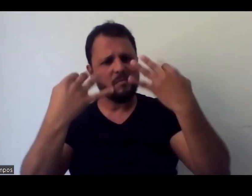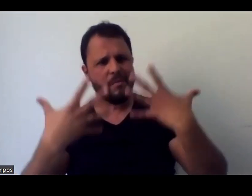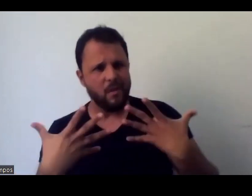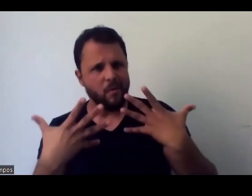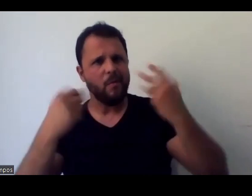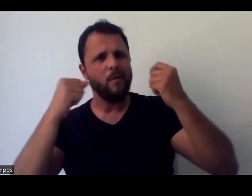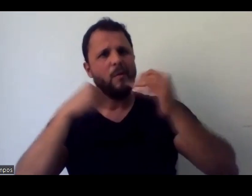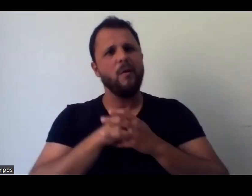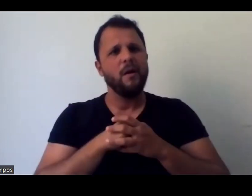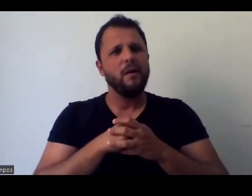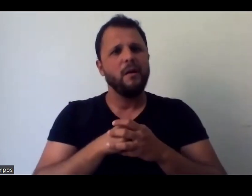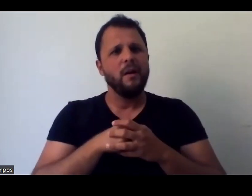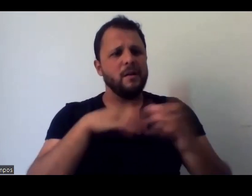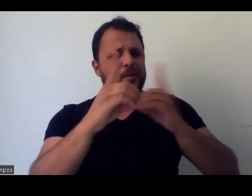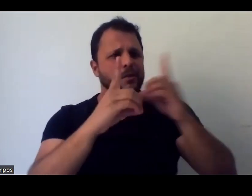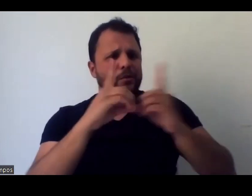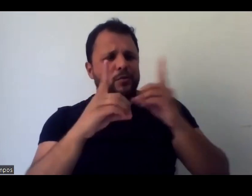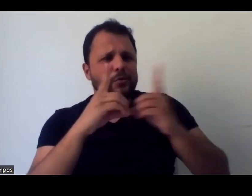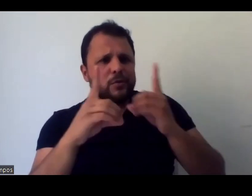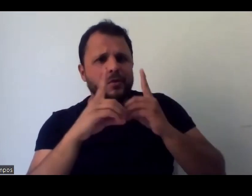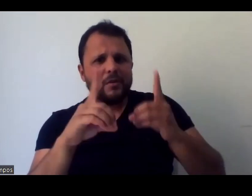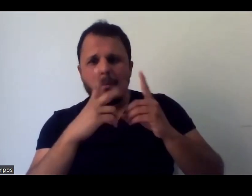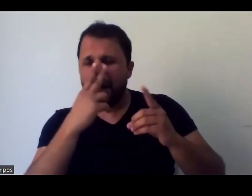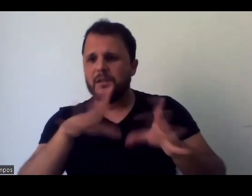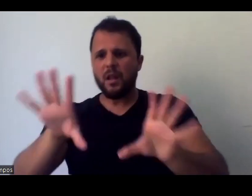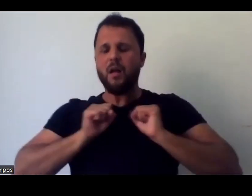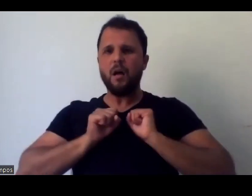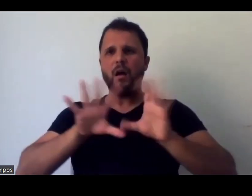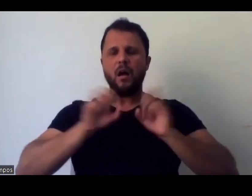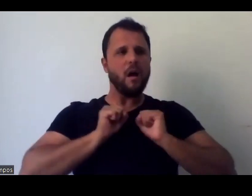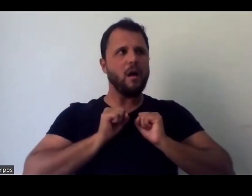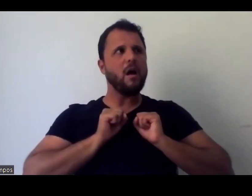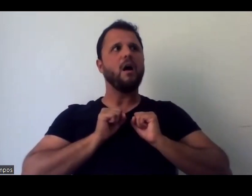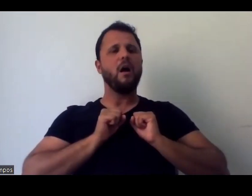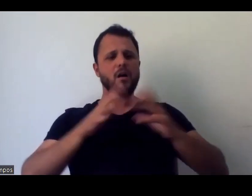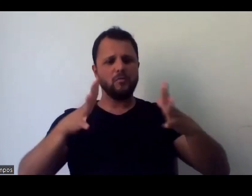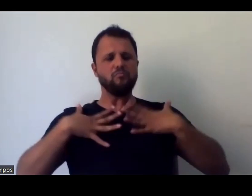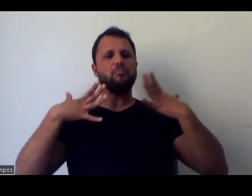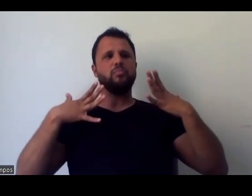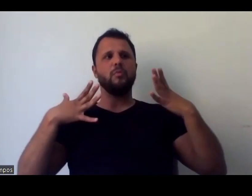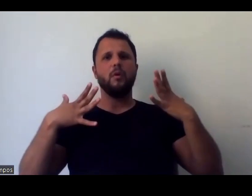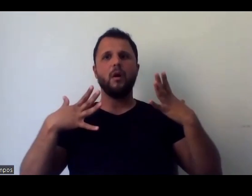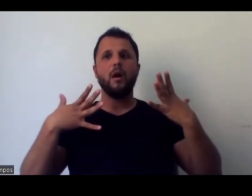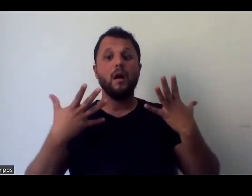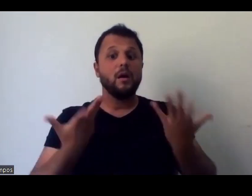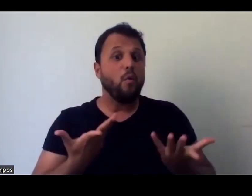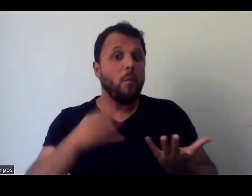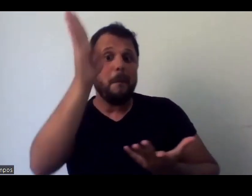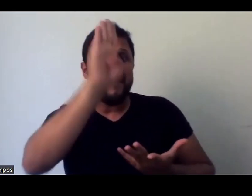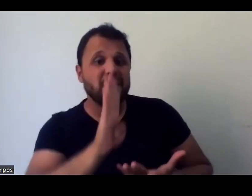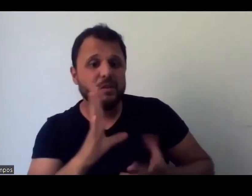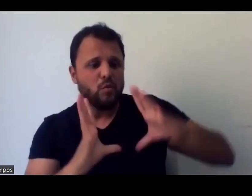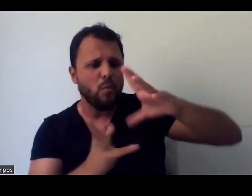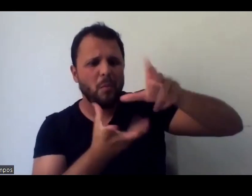são essas que nos afetam em tantos níveis diferentes, acho que a gente está não só no Brasil, mas no mundo, vivendo tempos bem